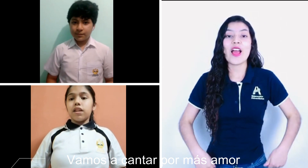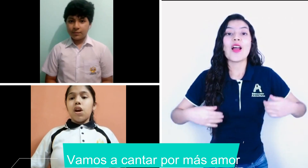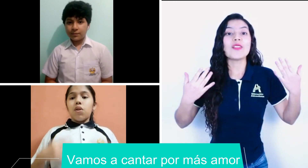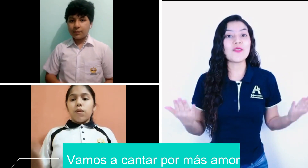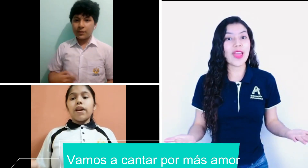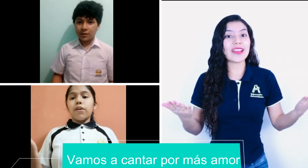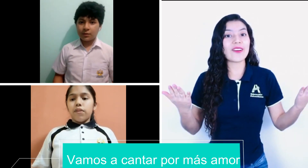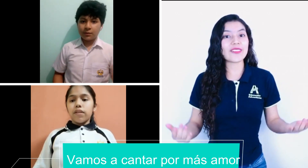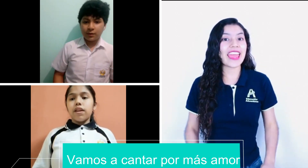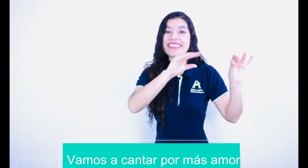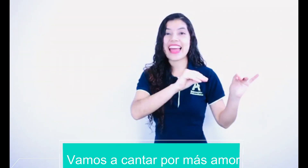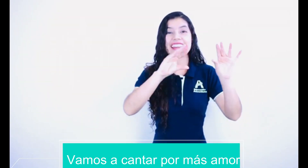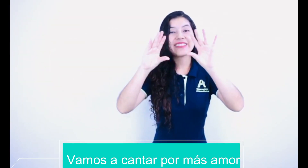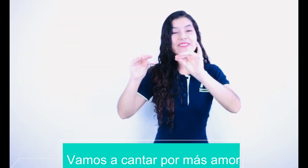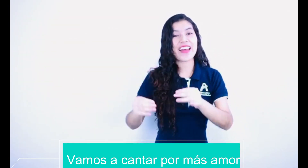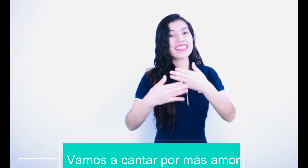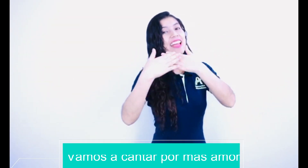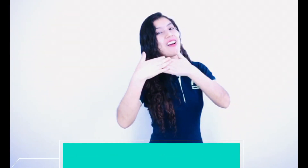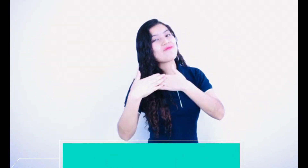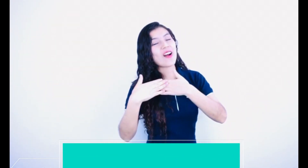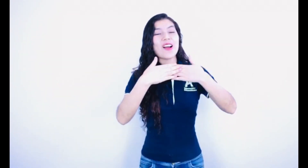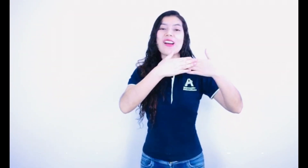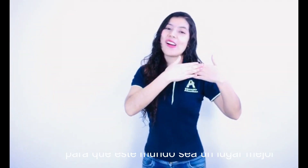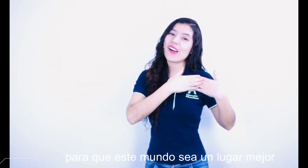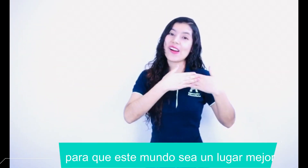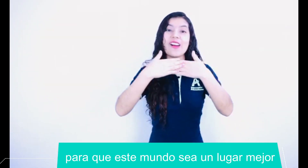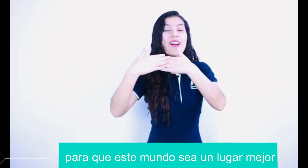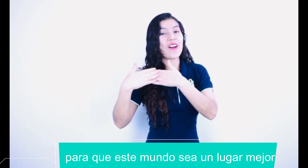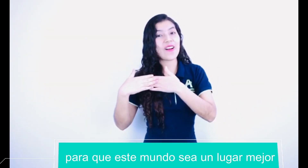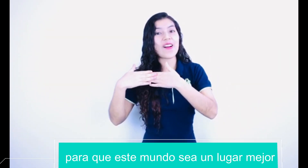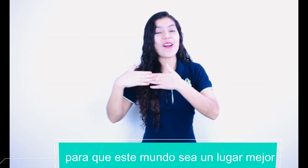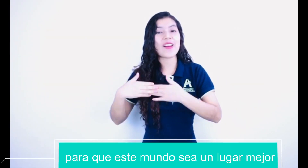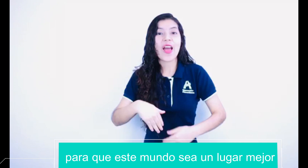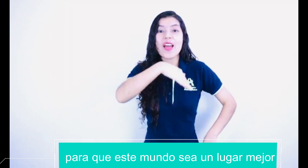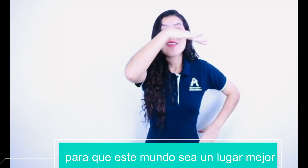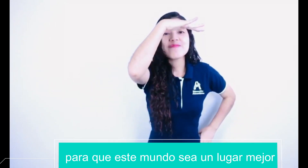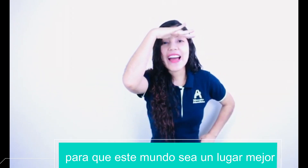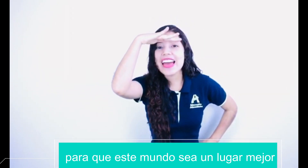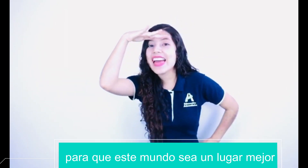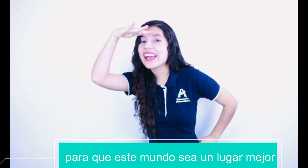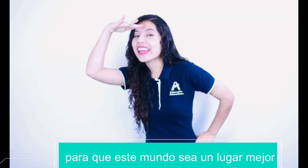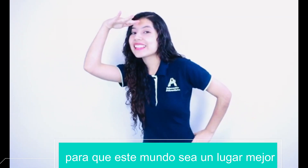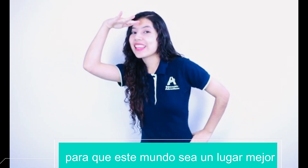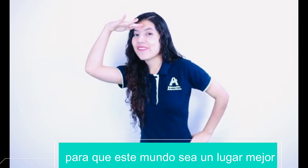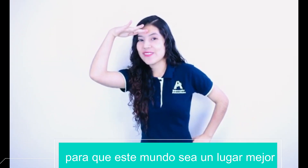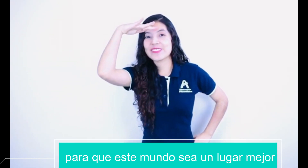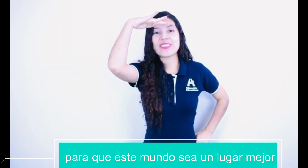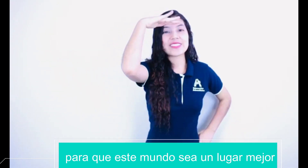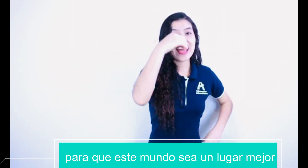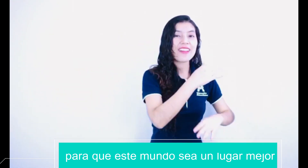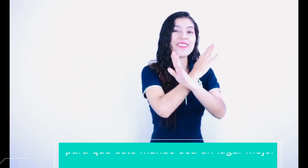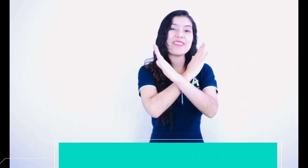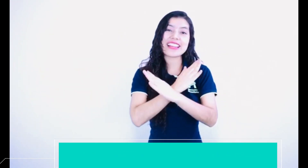Vamos a cantar por más amor, para que este